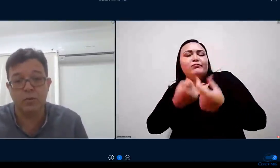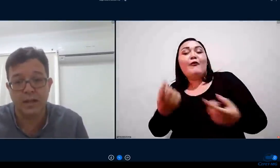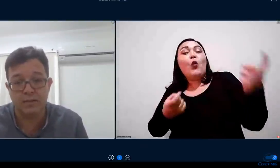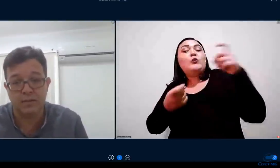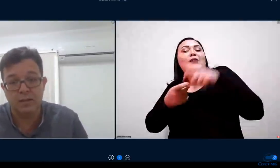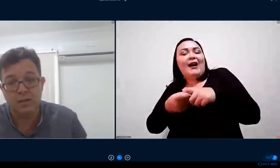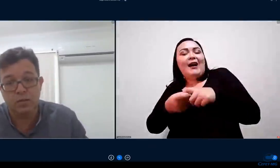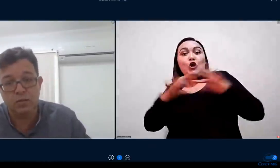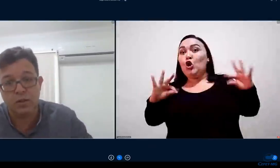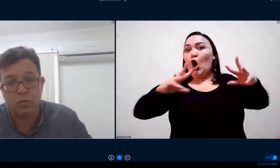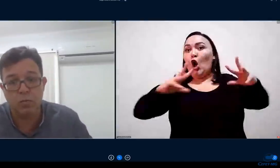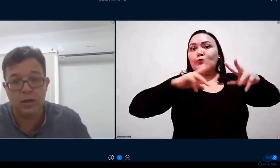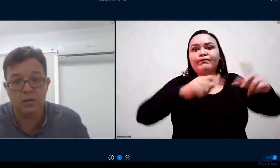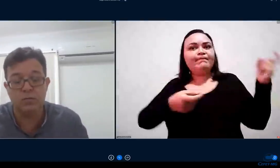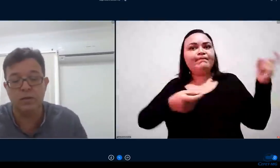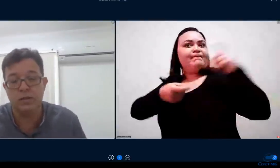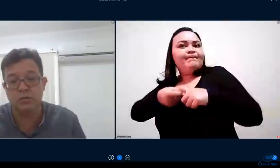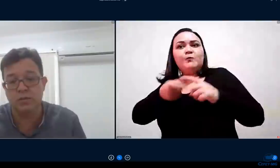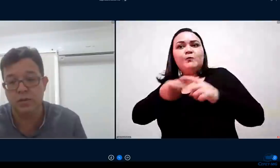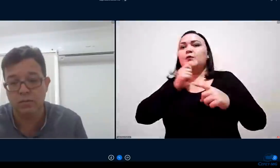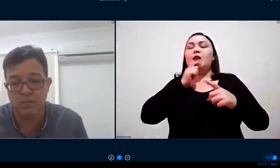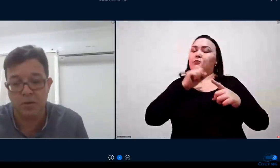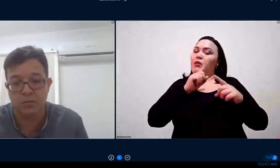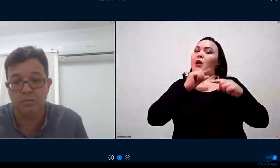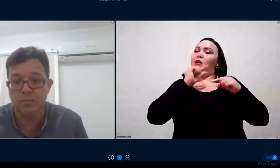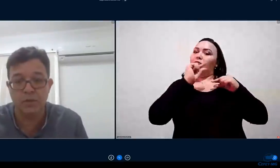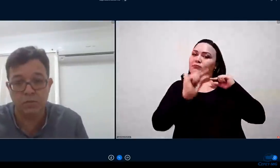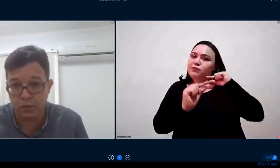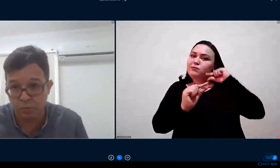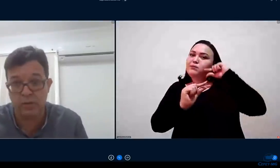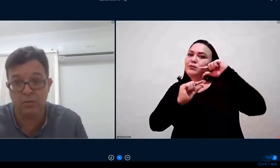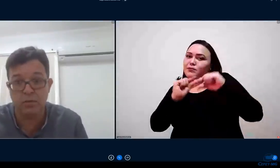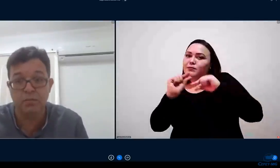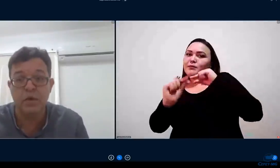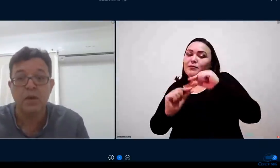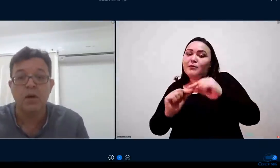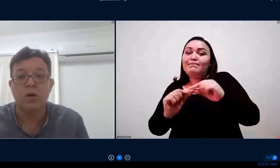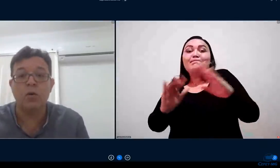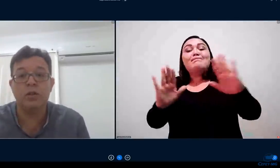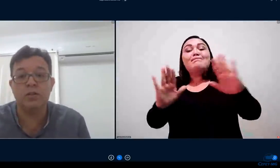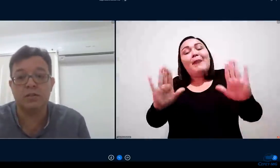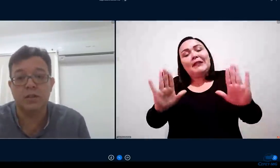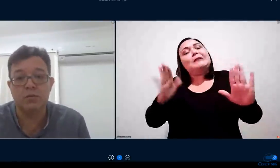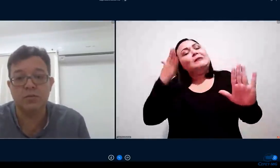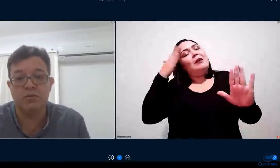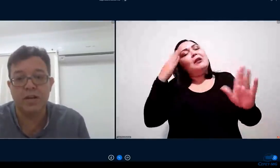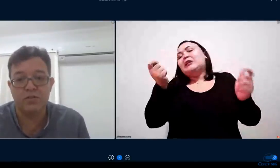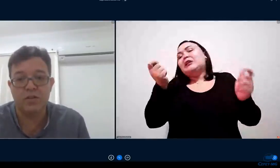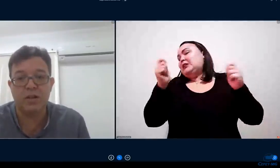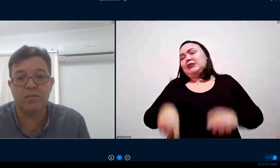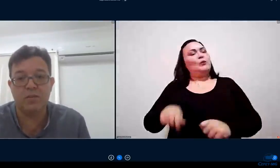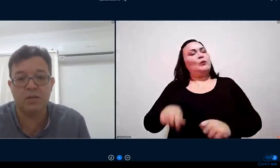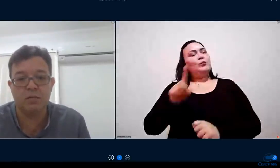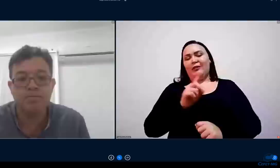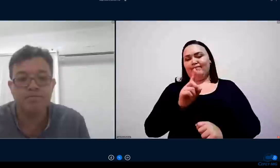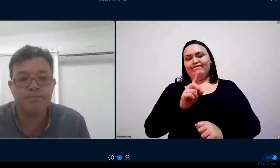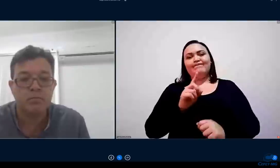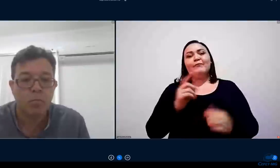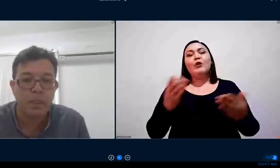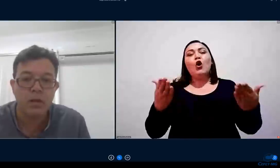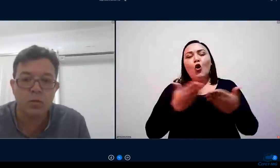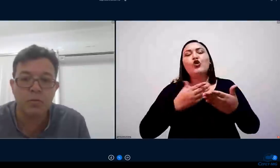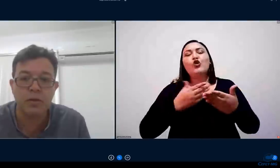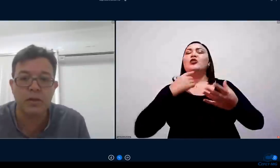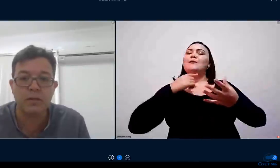essas dificuldades que iam se acumulando durante o ensino remoto isso não foi possível hoje estamos em fase de revisão